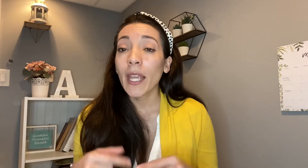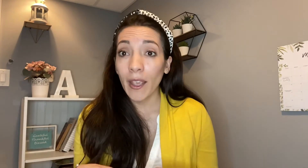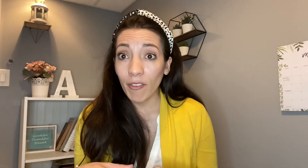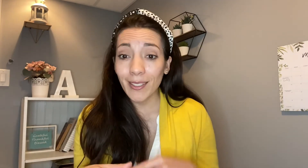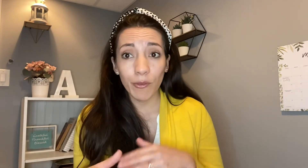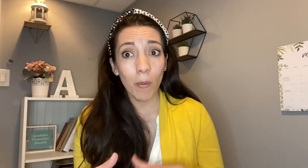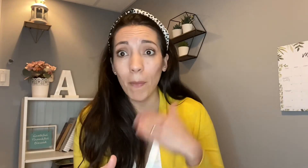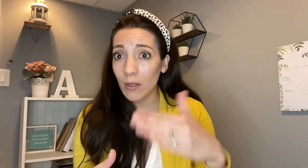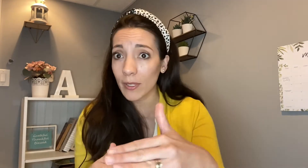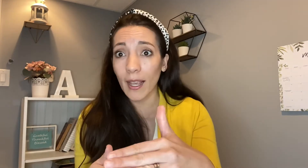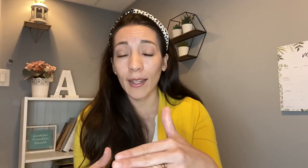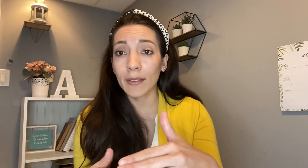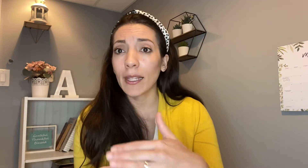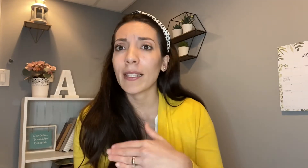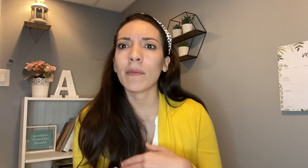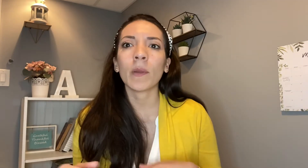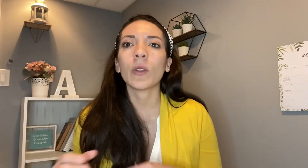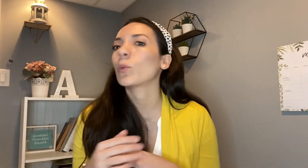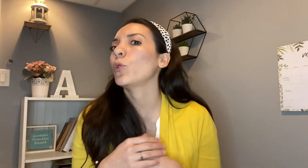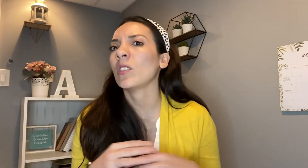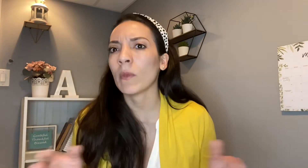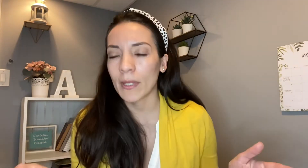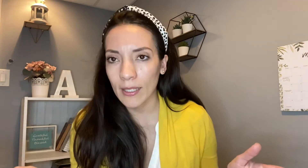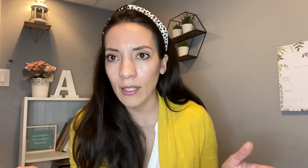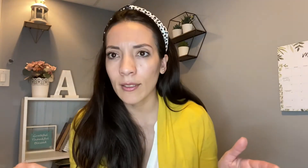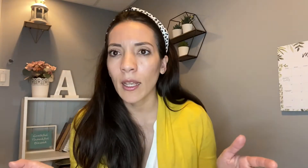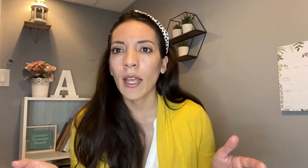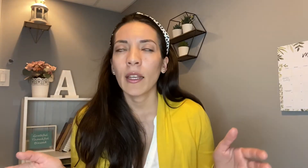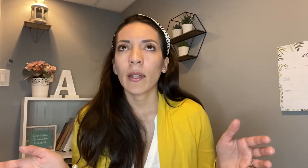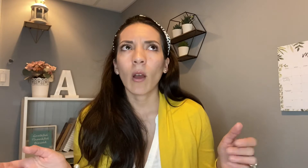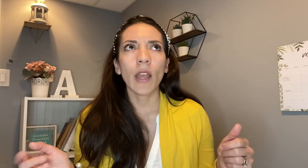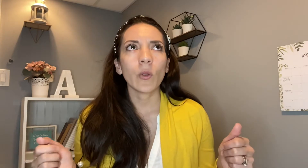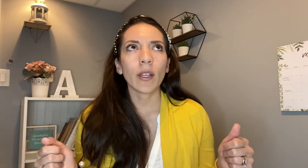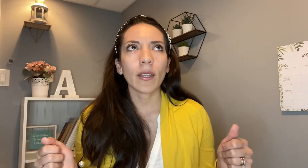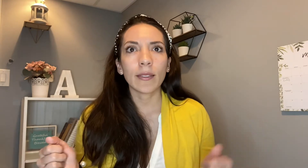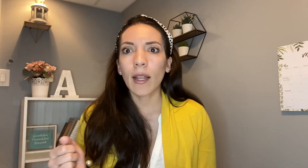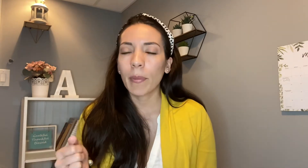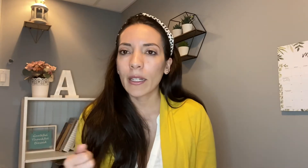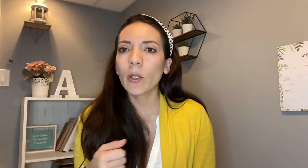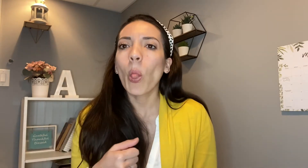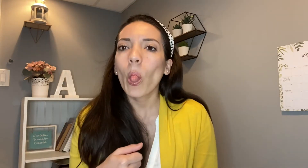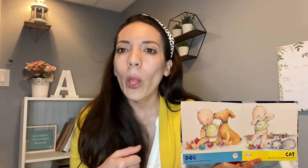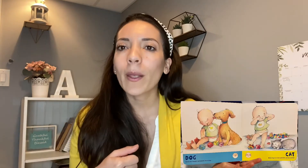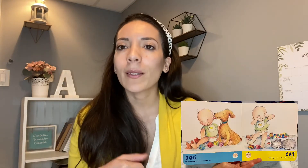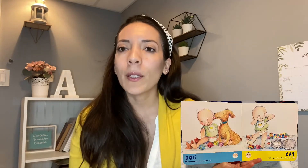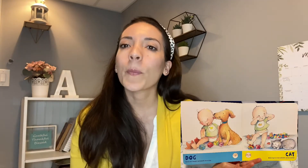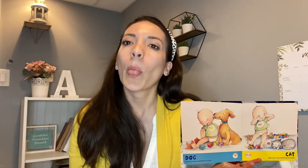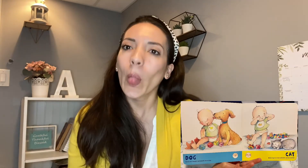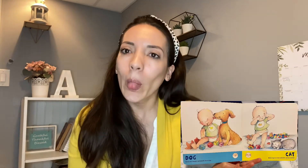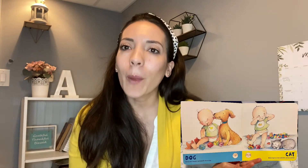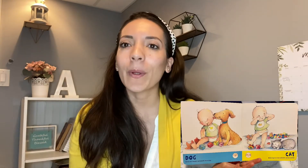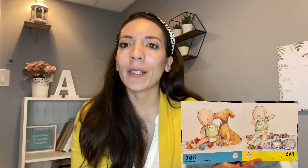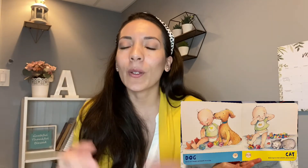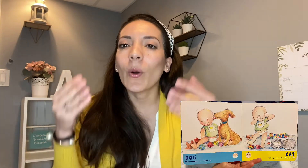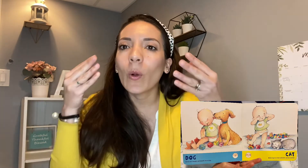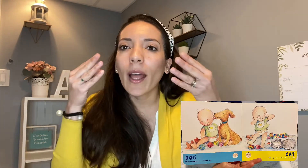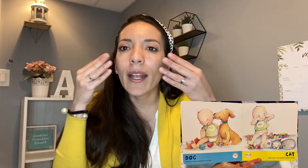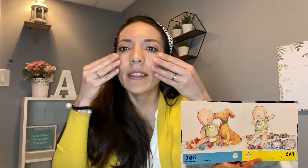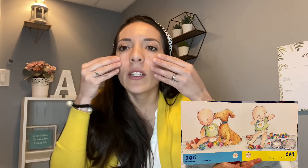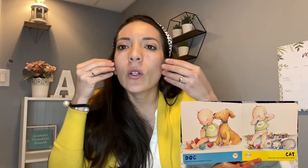jefa si fue un par más adelante ella implementó muchísimo más señas creo hay una que es la del perrito que es así perrito o la de gatito que